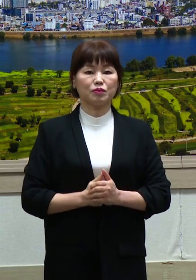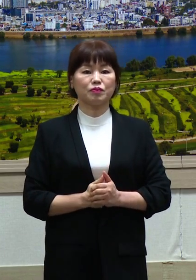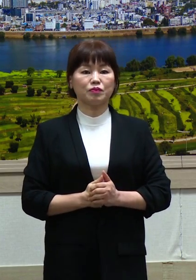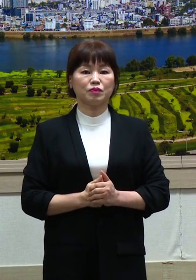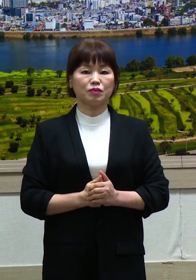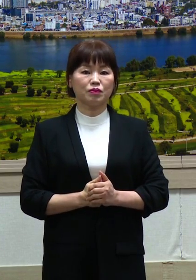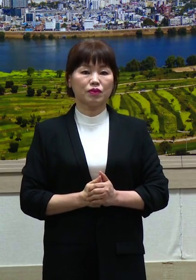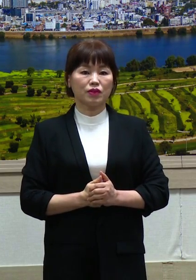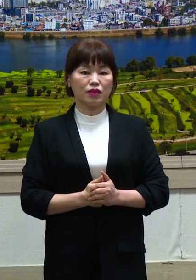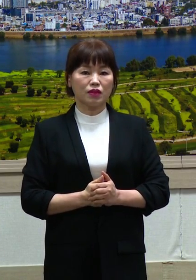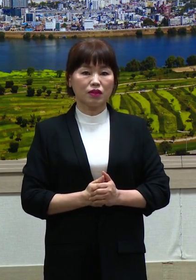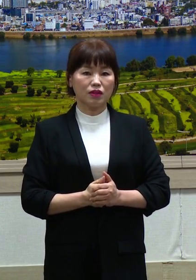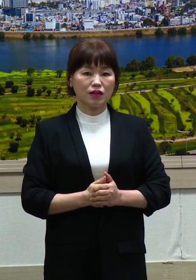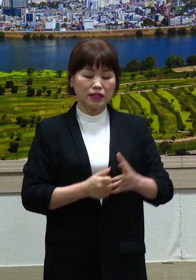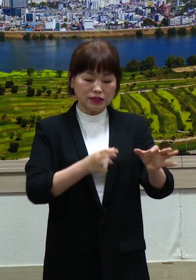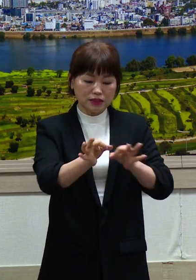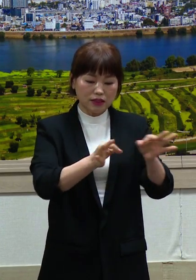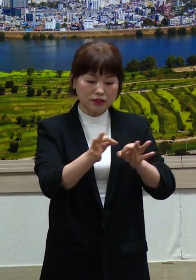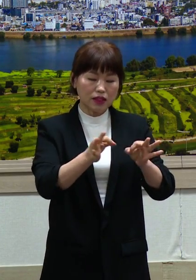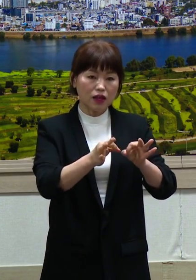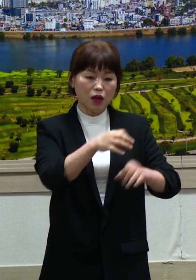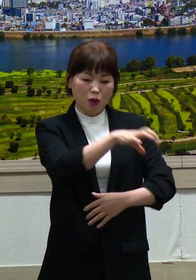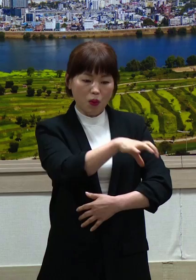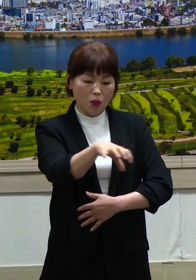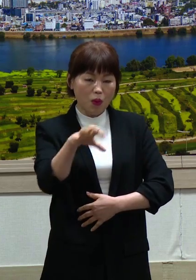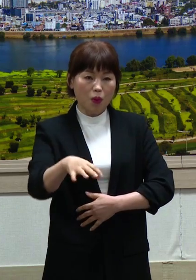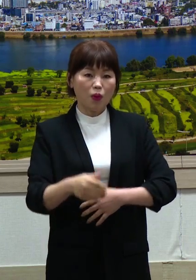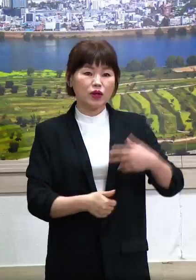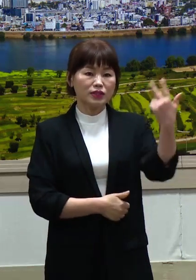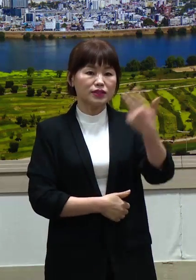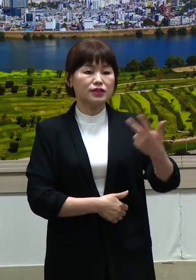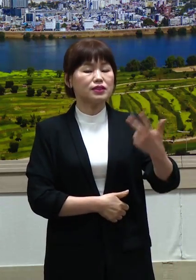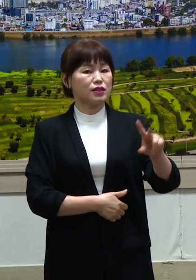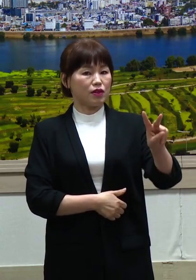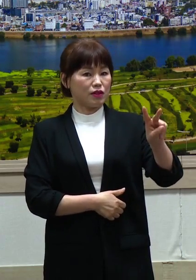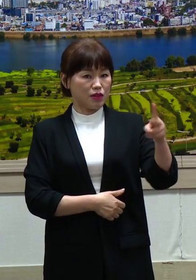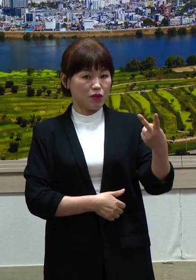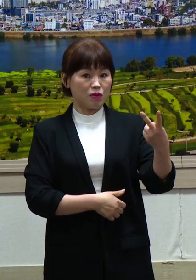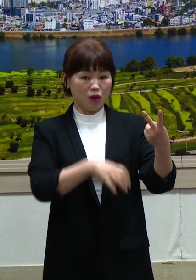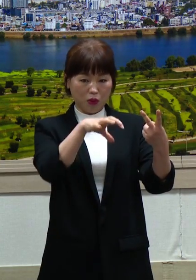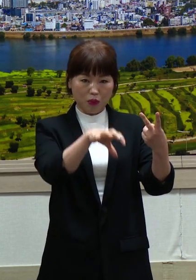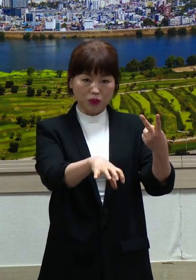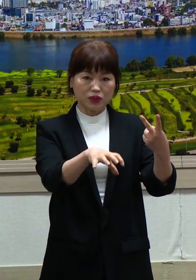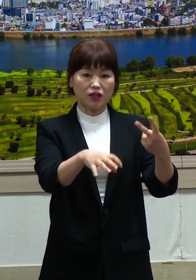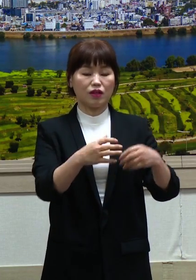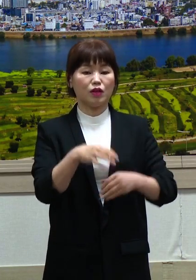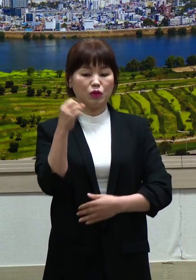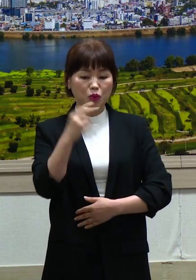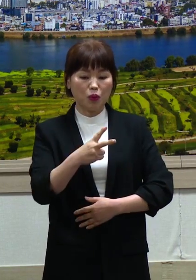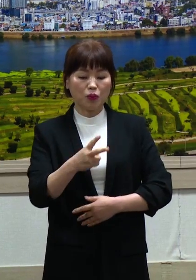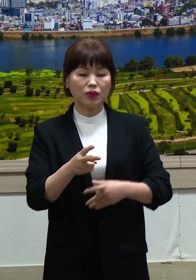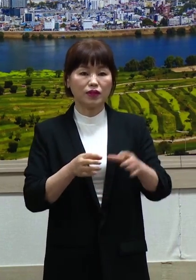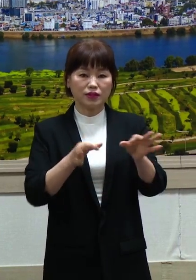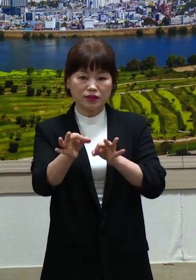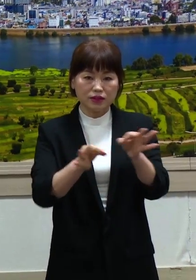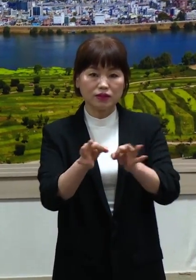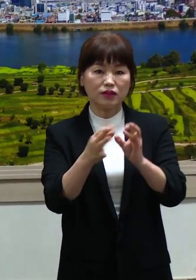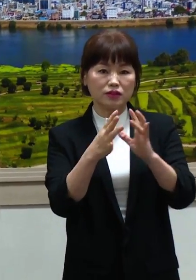7천일 100여 개의 소상공인 업체와 개인에게 지역화폐인